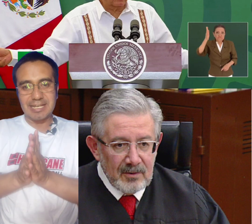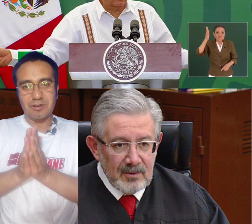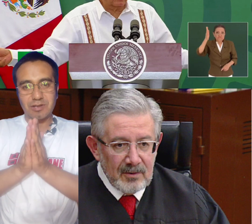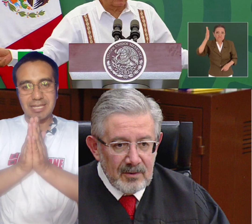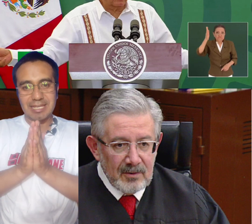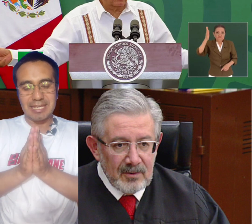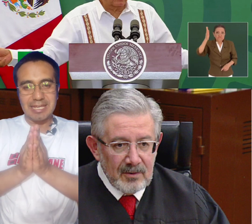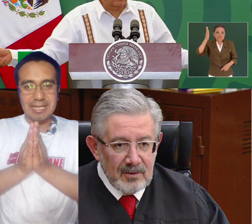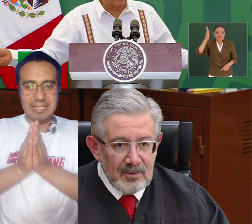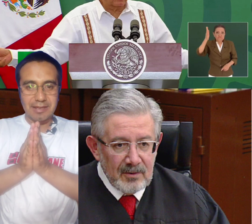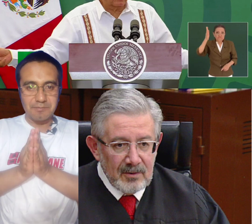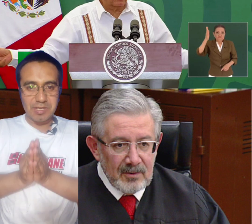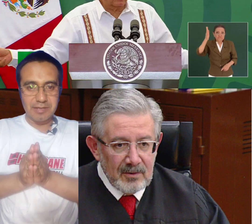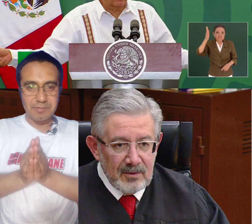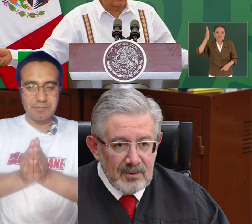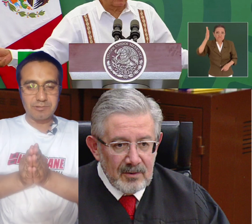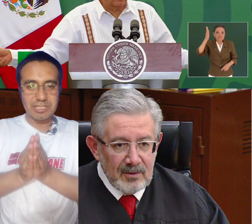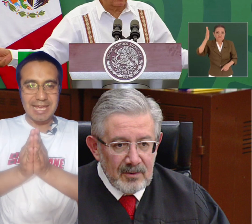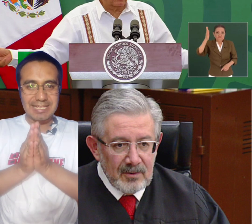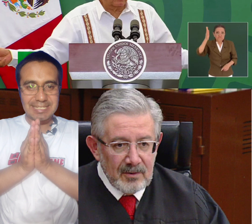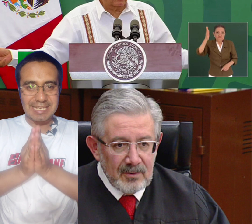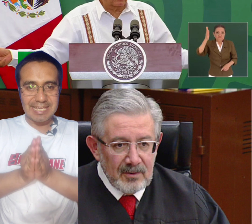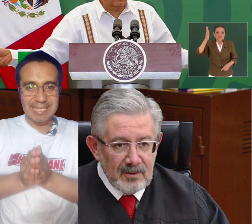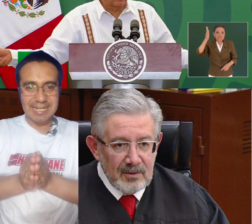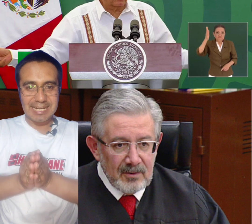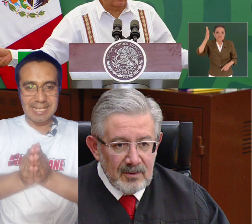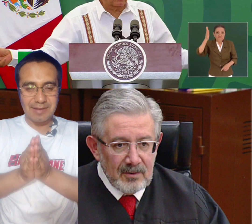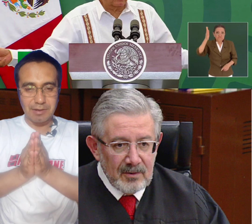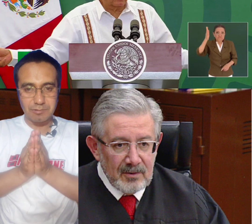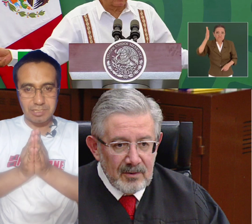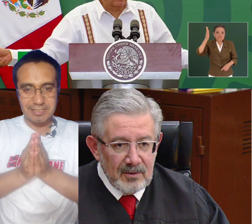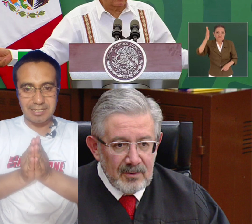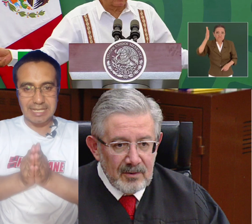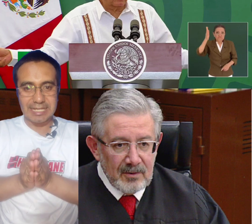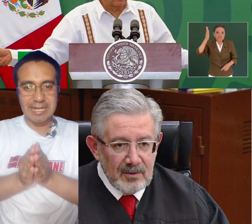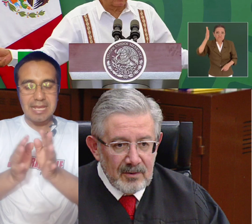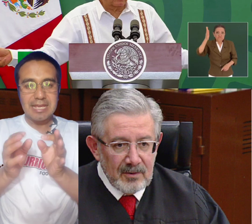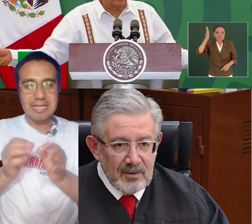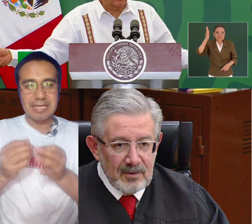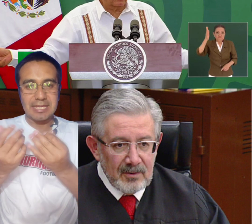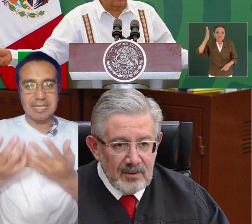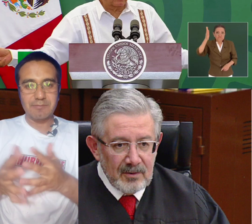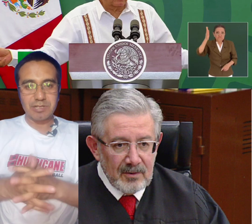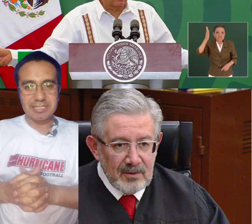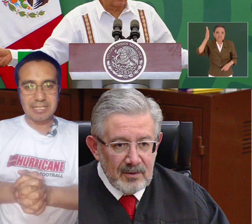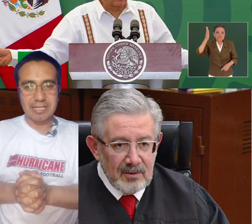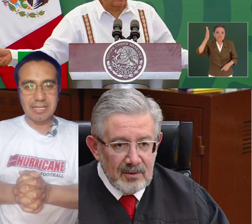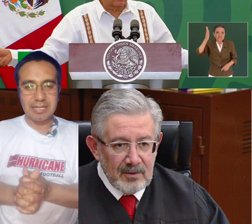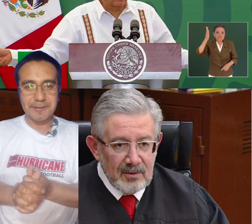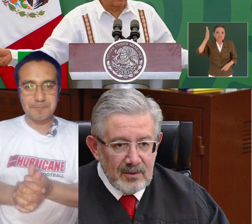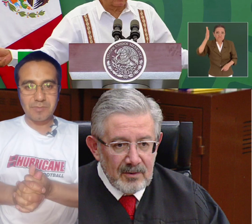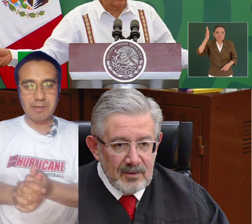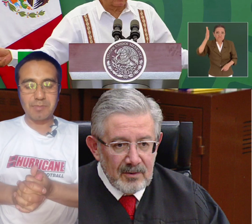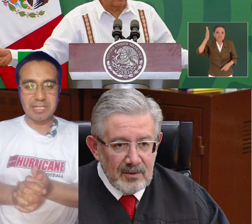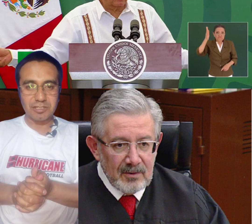bien en claro que también vamos a seguir vamos a seguir pues